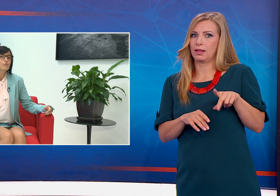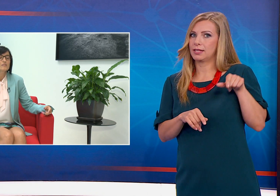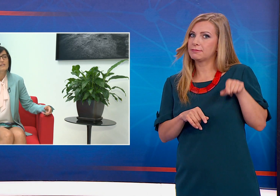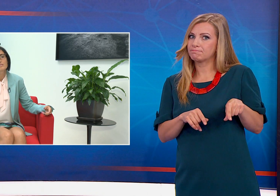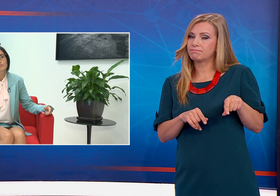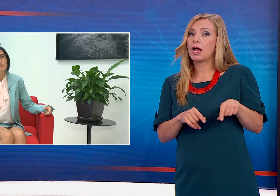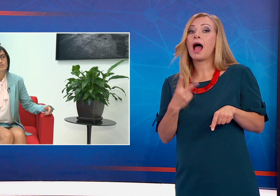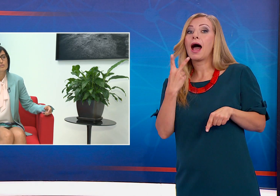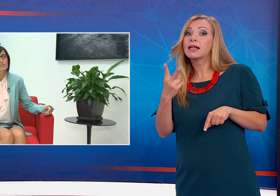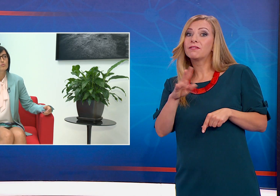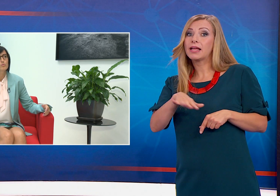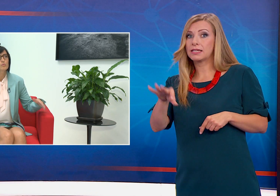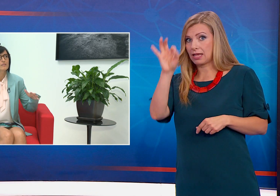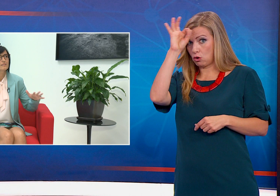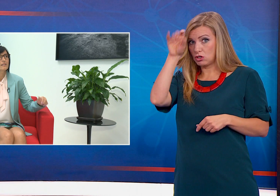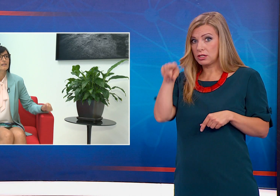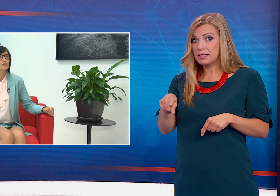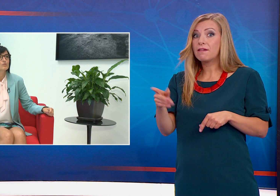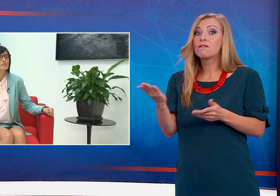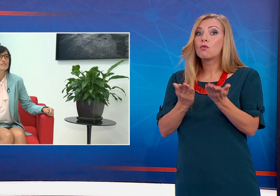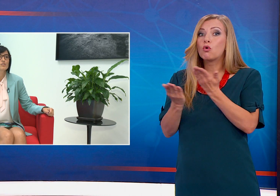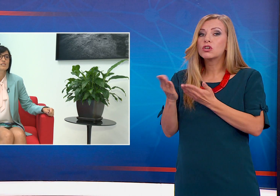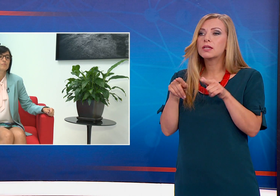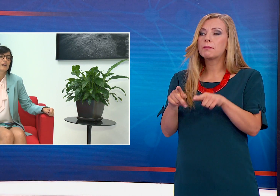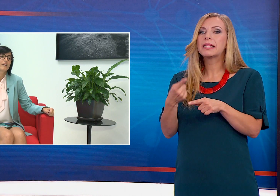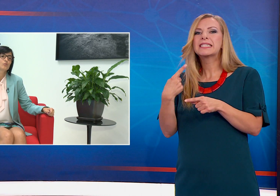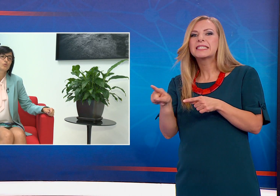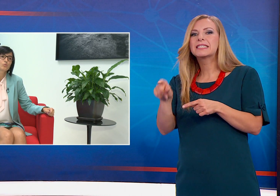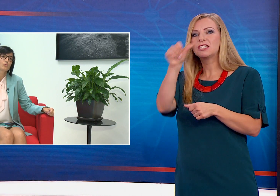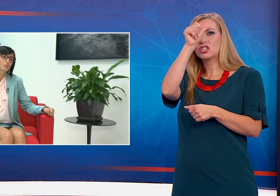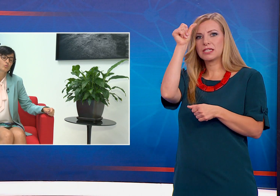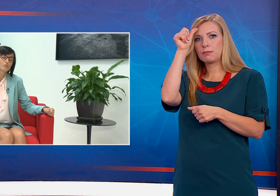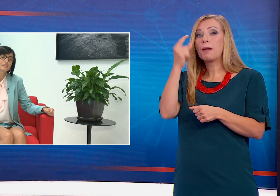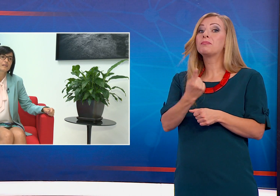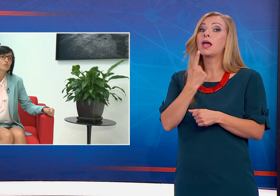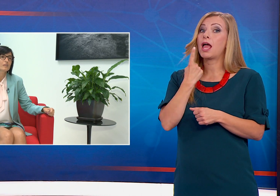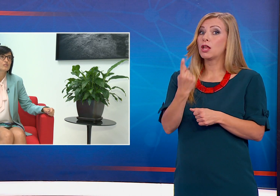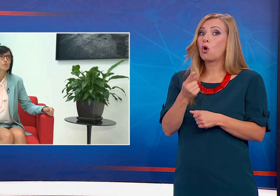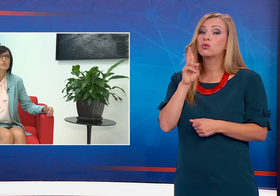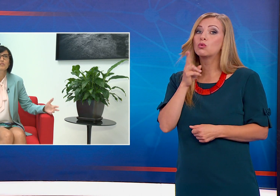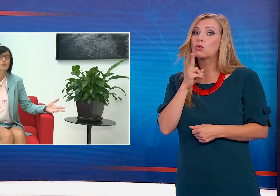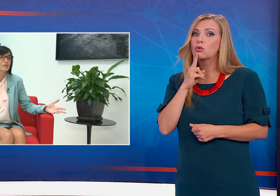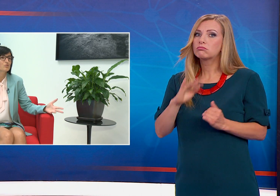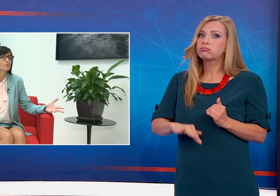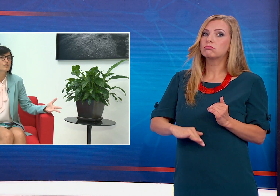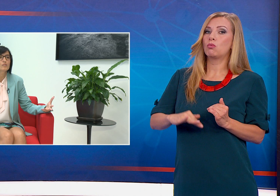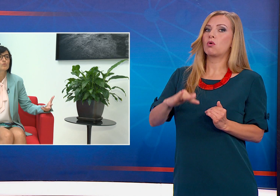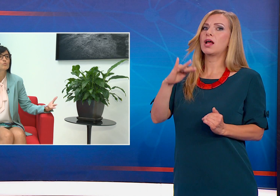от децата в това училище, които имат така доста различна съдба. Едното глухо дете е отраснало сред любящи родители, които го